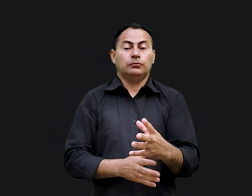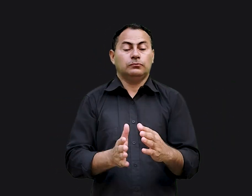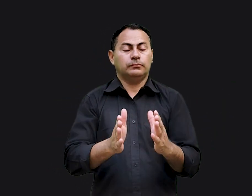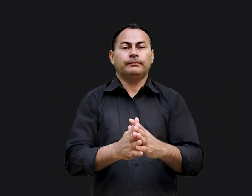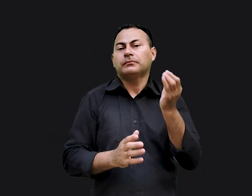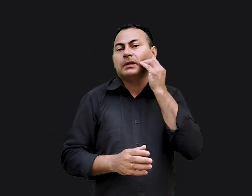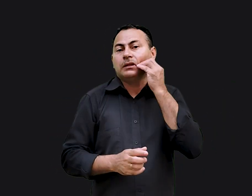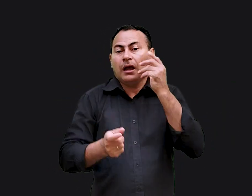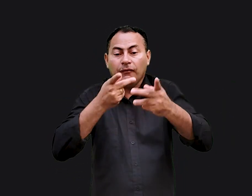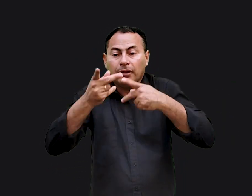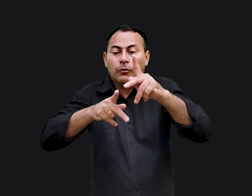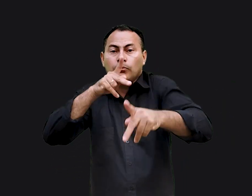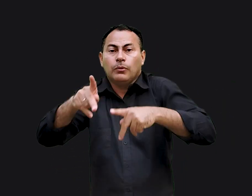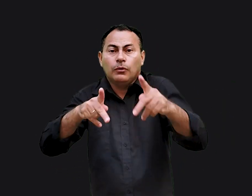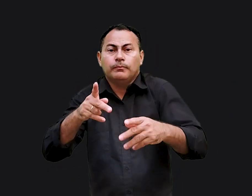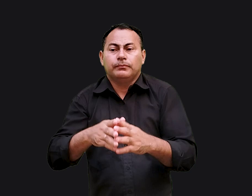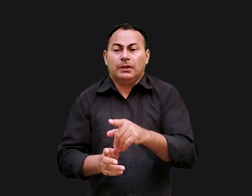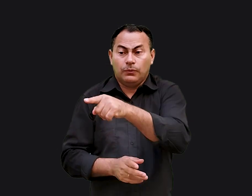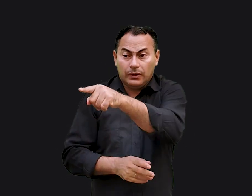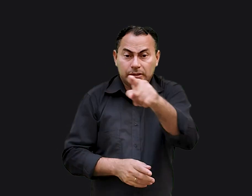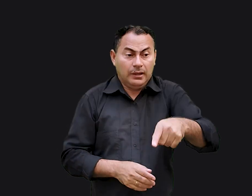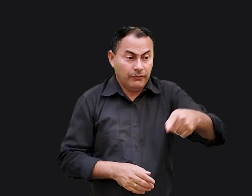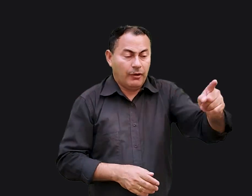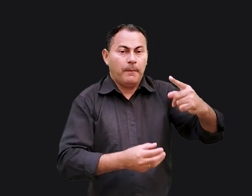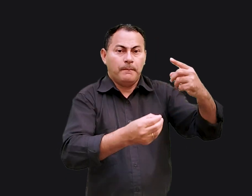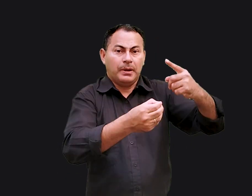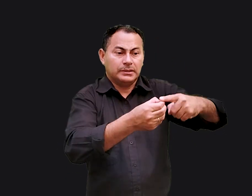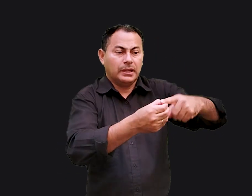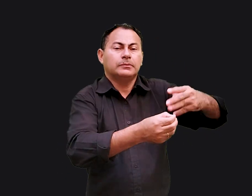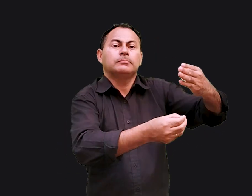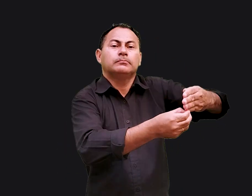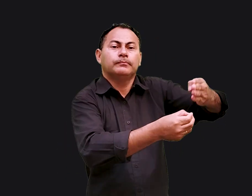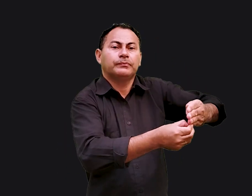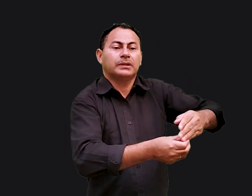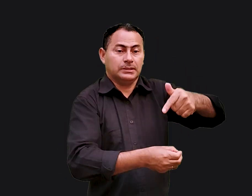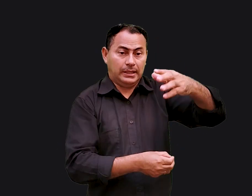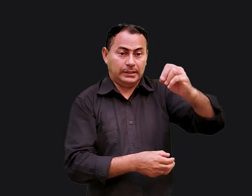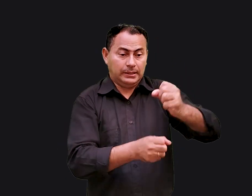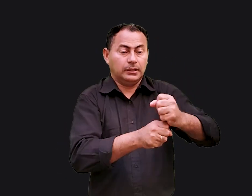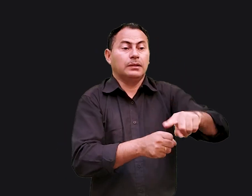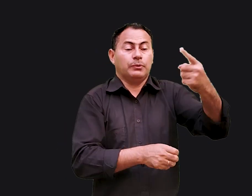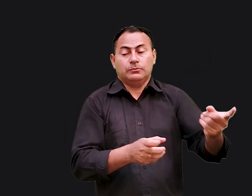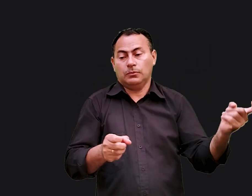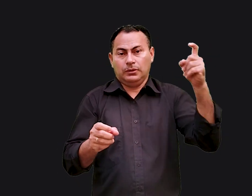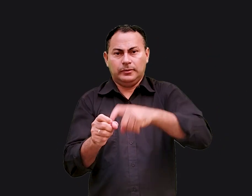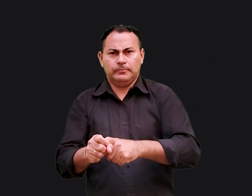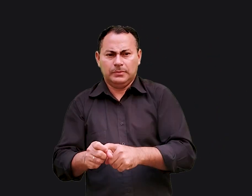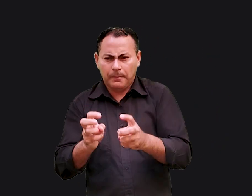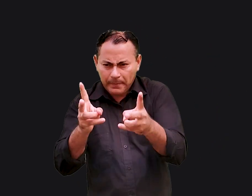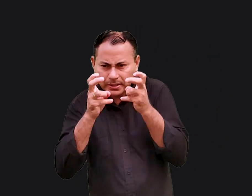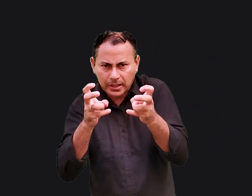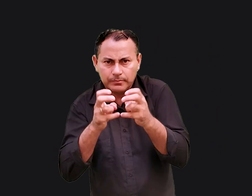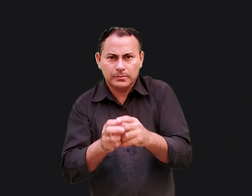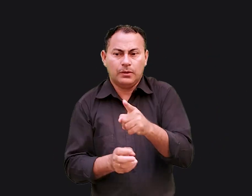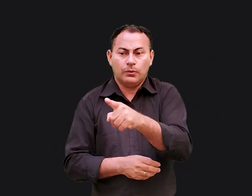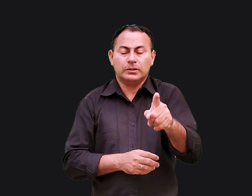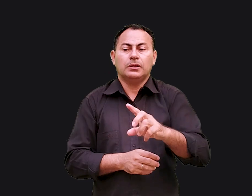novo. Ele tentava dizer ao povo, vocês vão para a Babilônia, mas depois de 70 anos voltarão. Vocês não percebem?